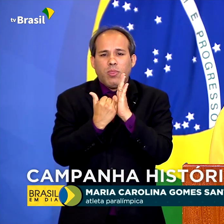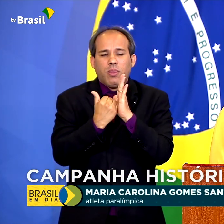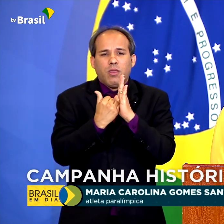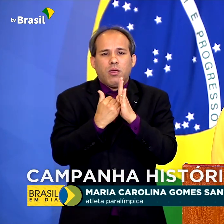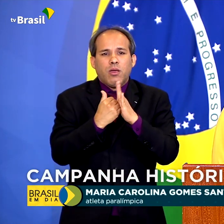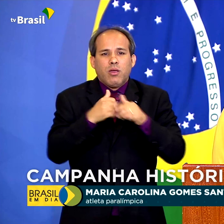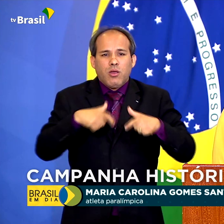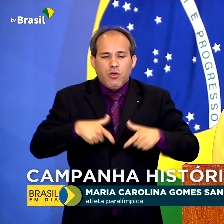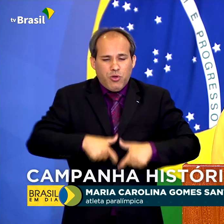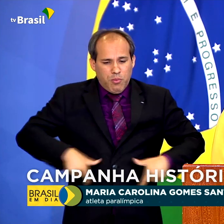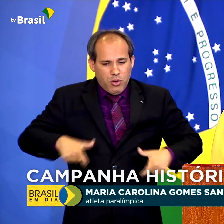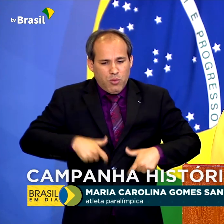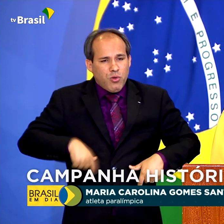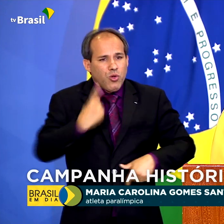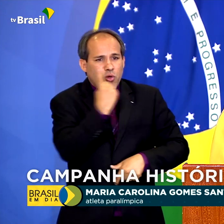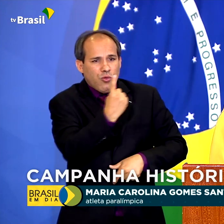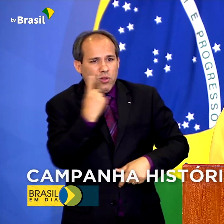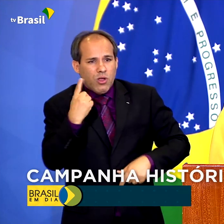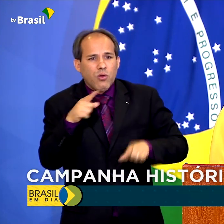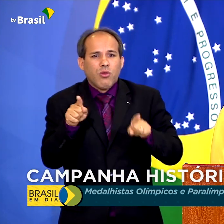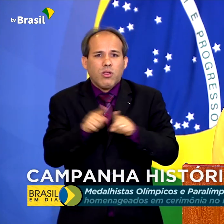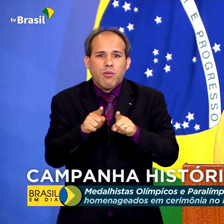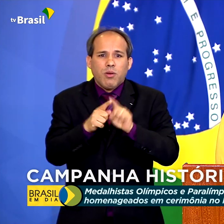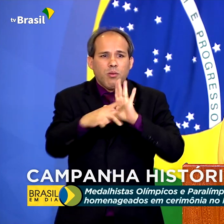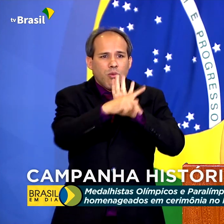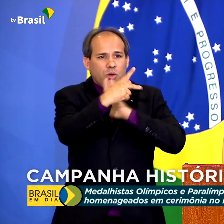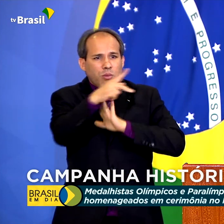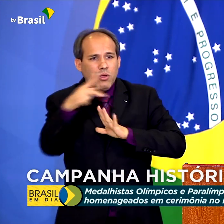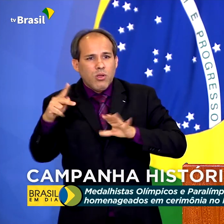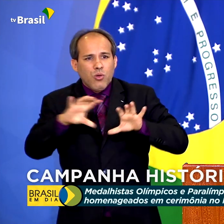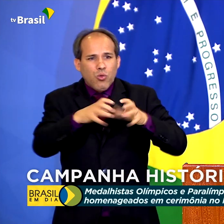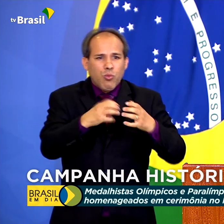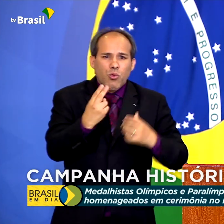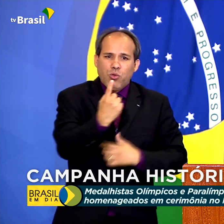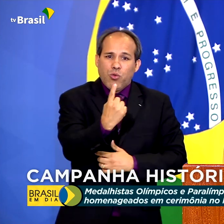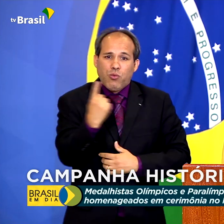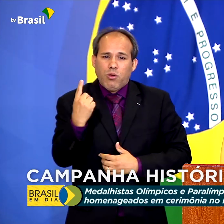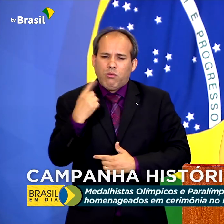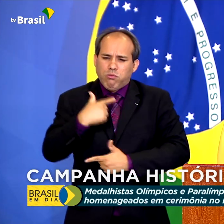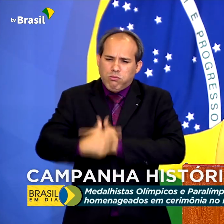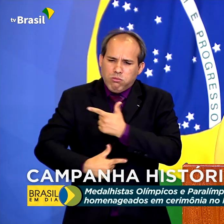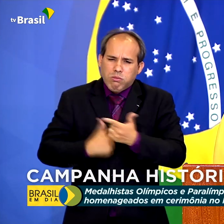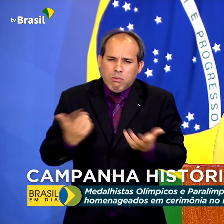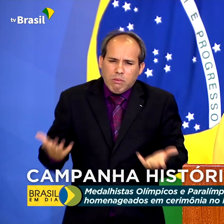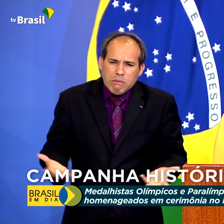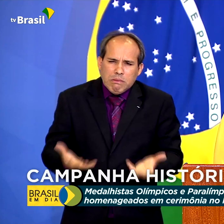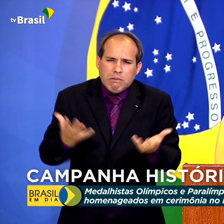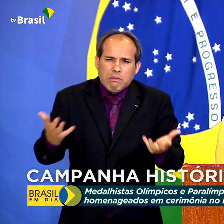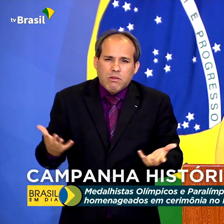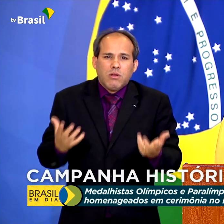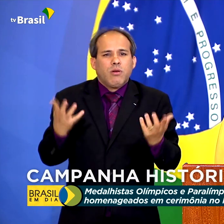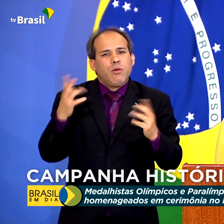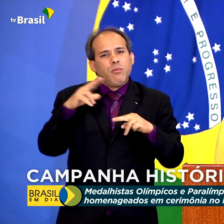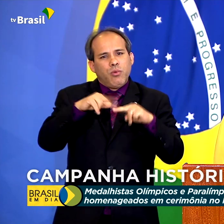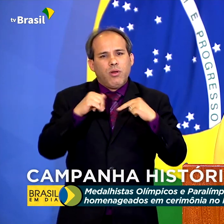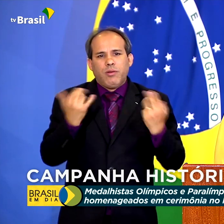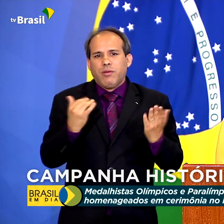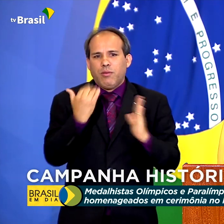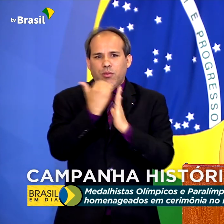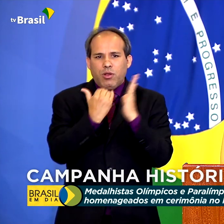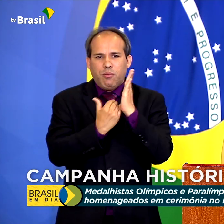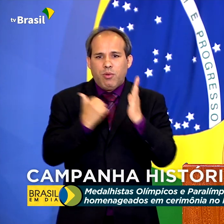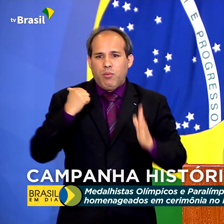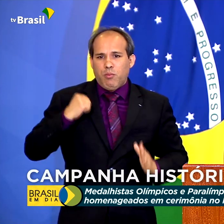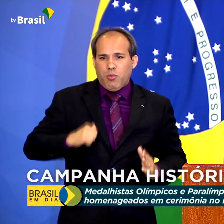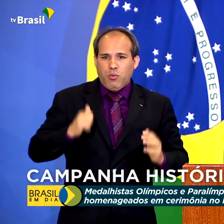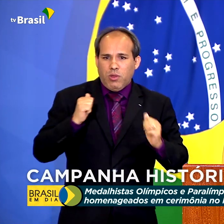ao atleta de alto rendimento e é através desses programas como o Bolsa Atleta e sua